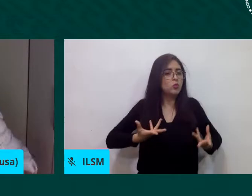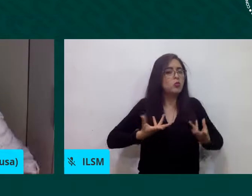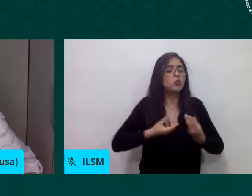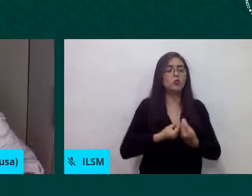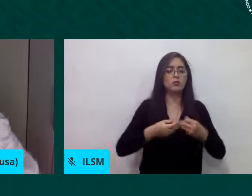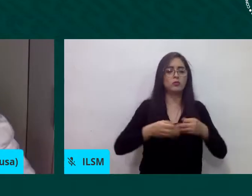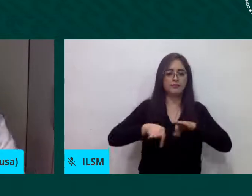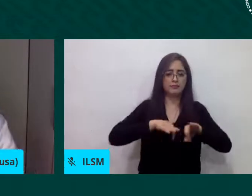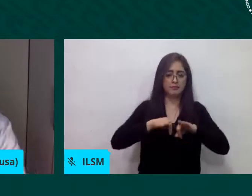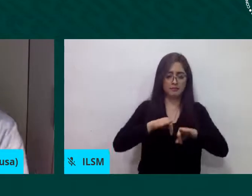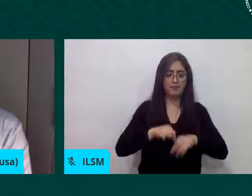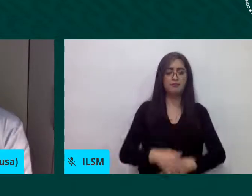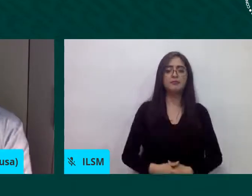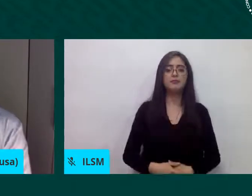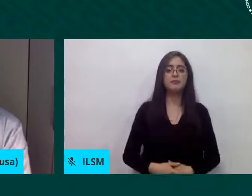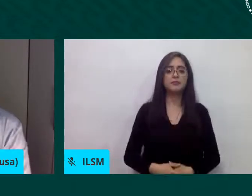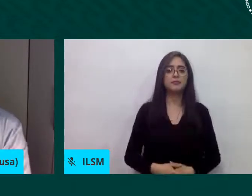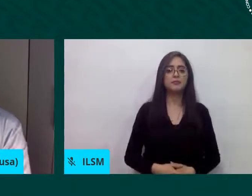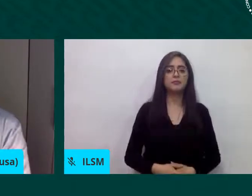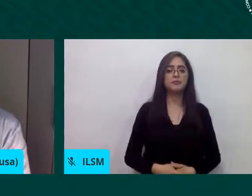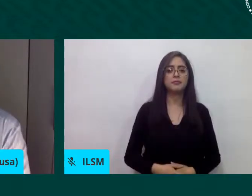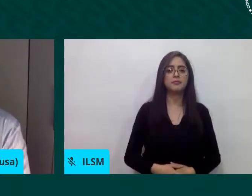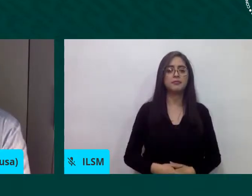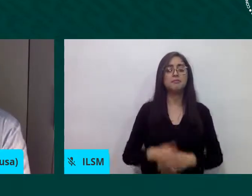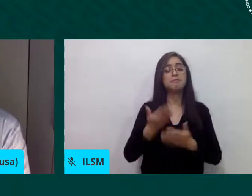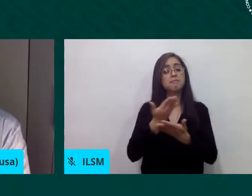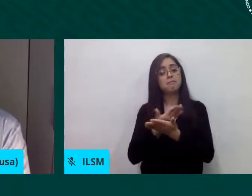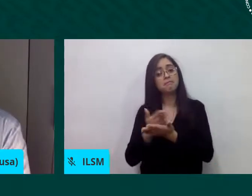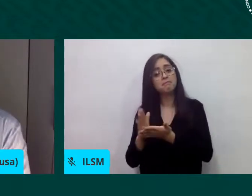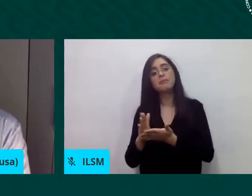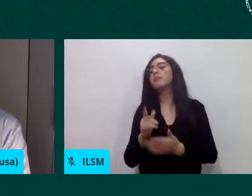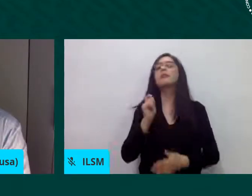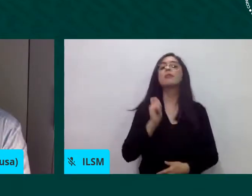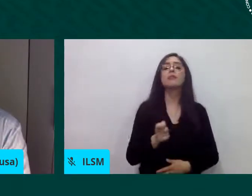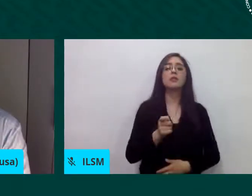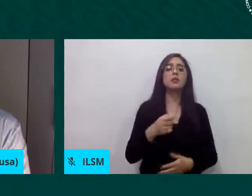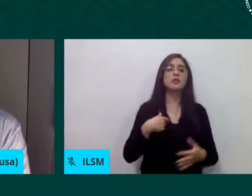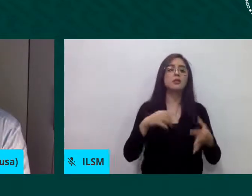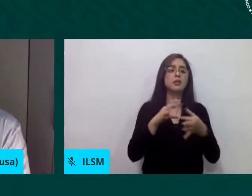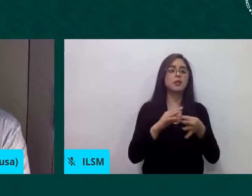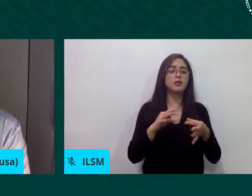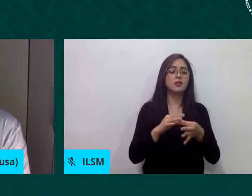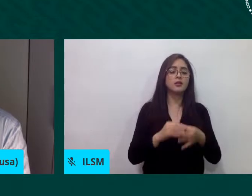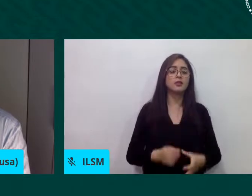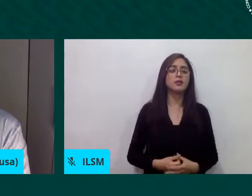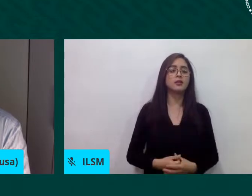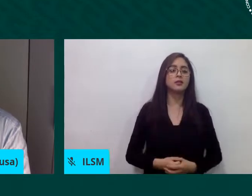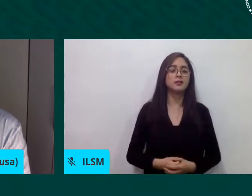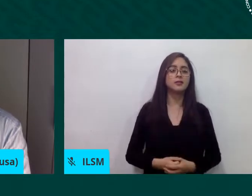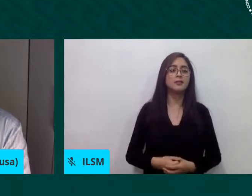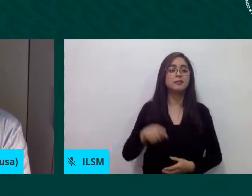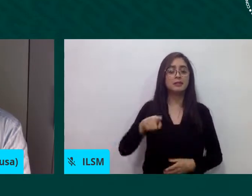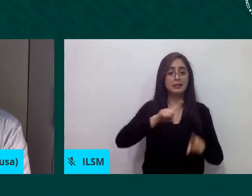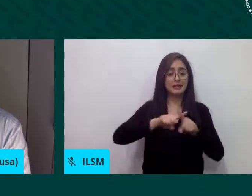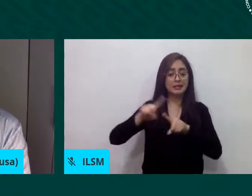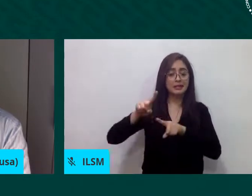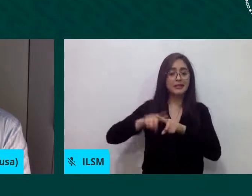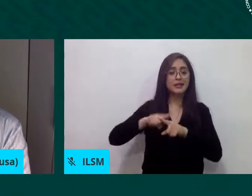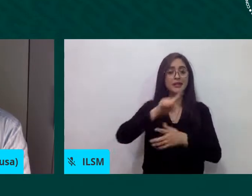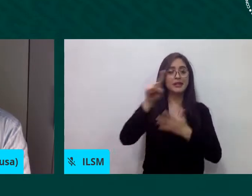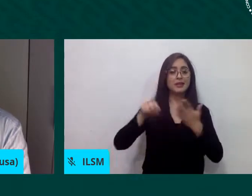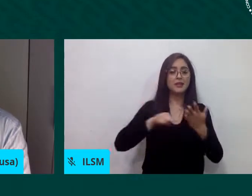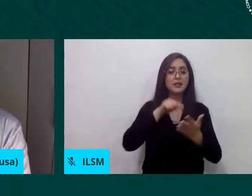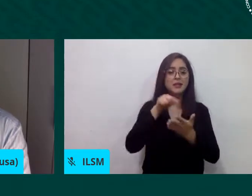GGLU que representa y asegura la participación de los gobiernos locales en el proceso de aplicación y seguimiento de los pactos